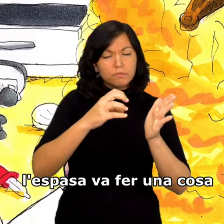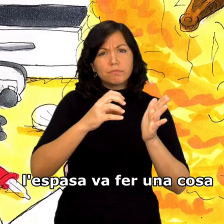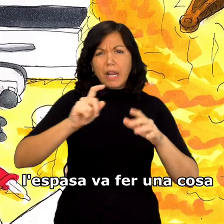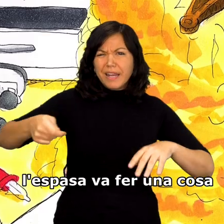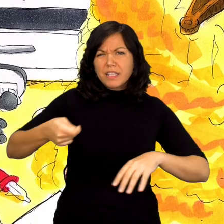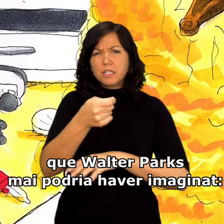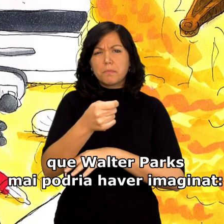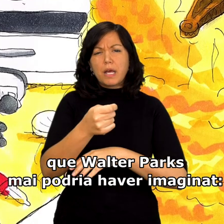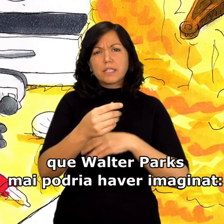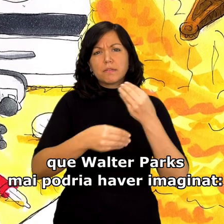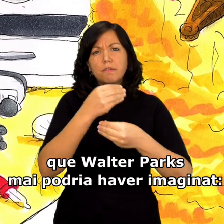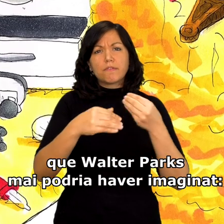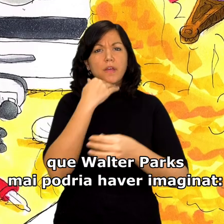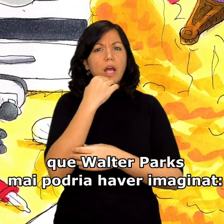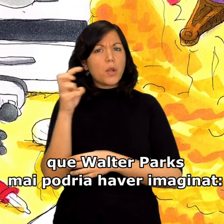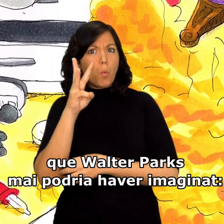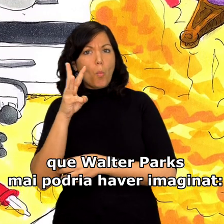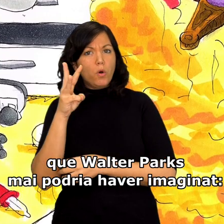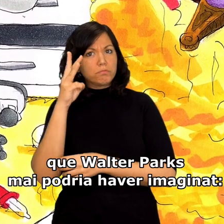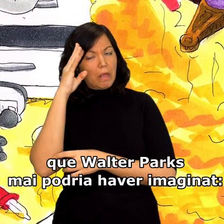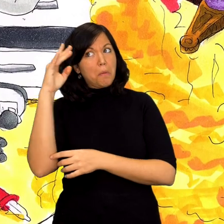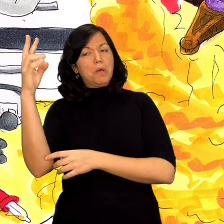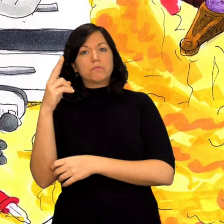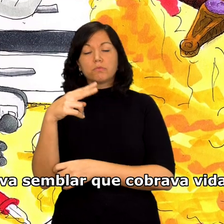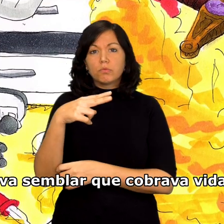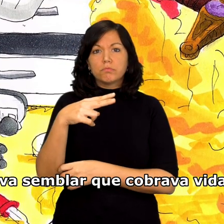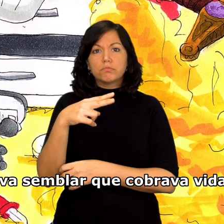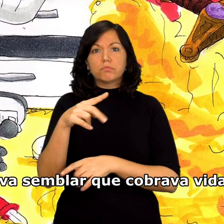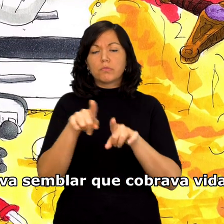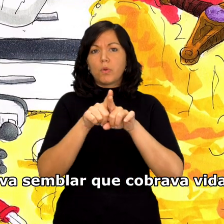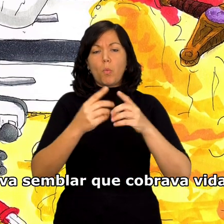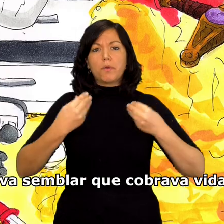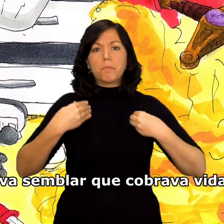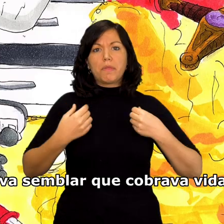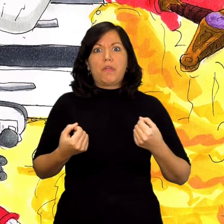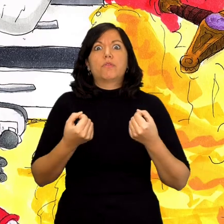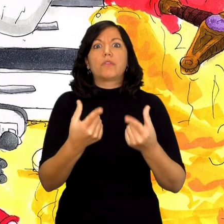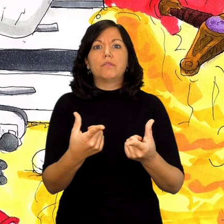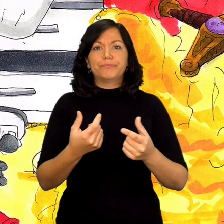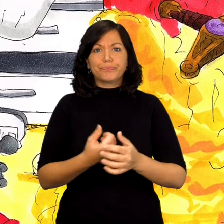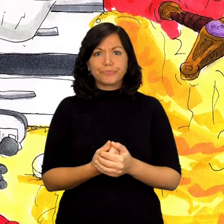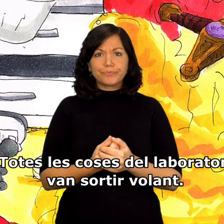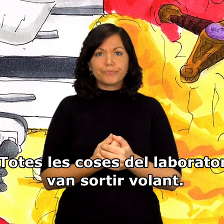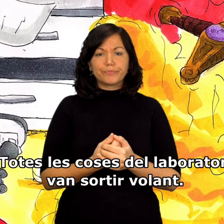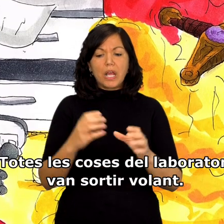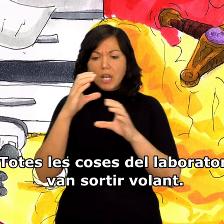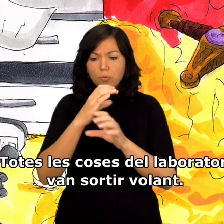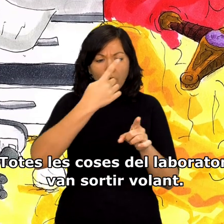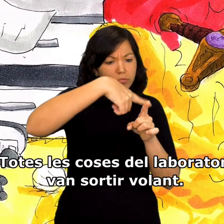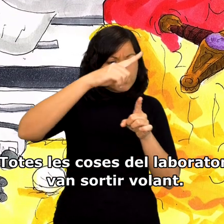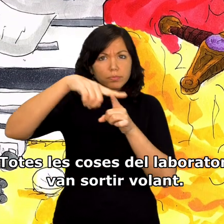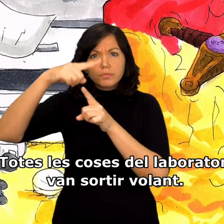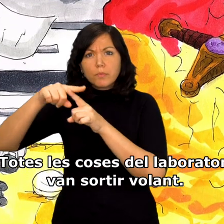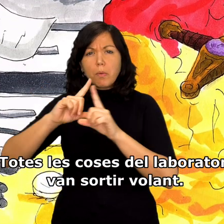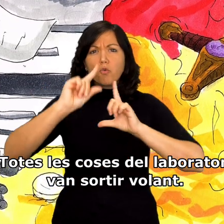l'espasa va fer una cosa que Walter Parks mai podria haver imaginat. Va semblar que cobrava vida. Totes les coses